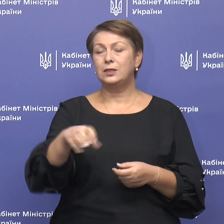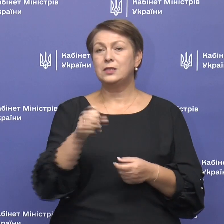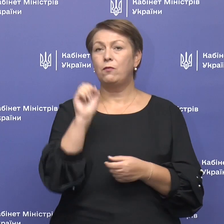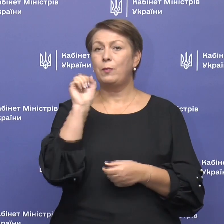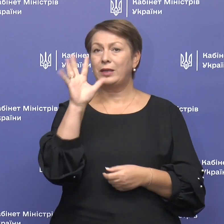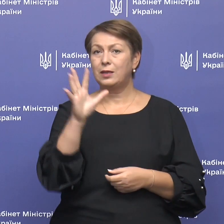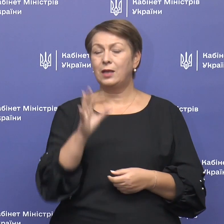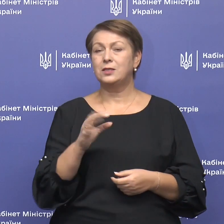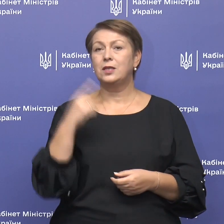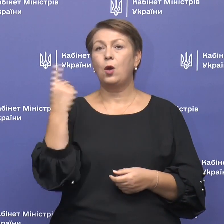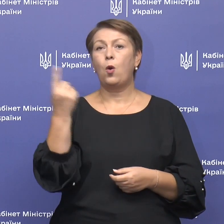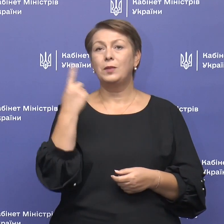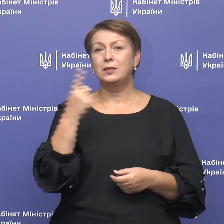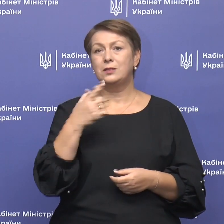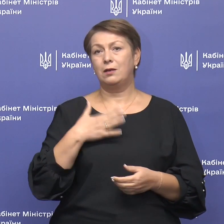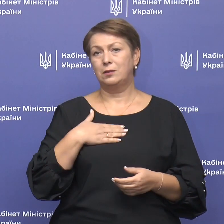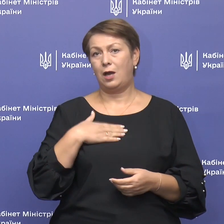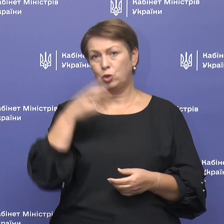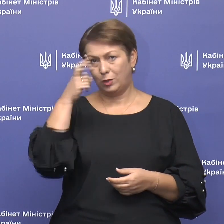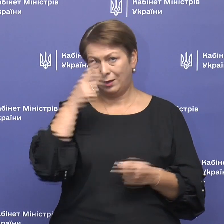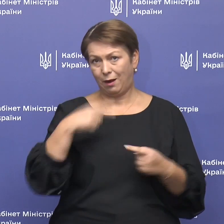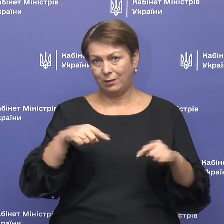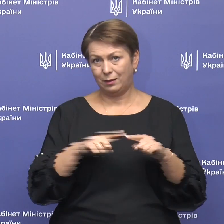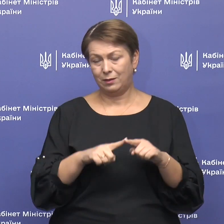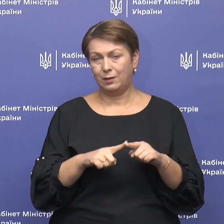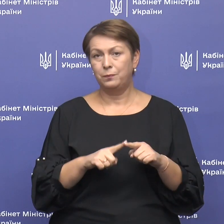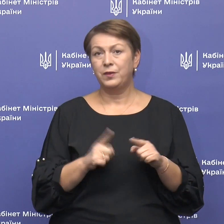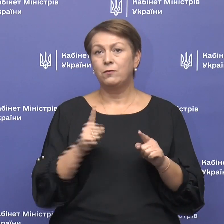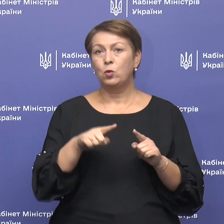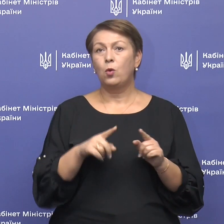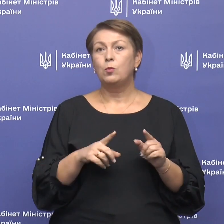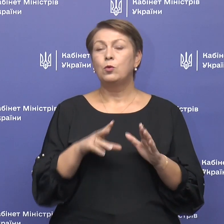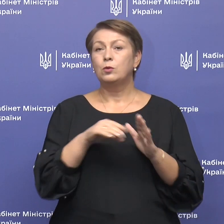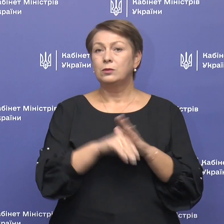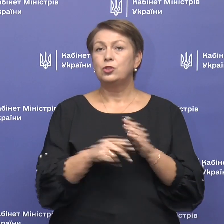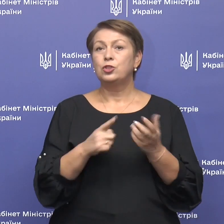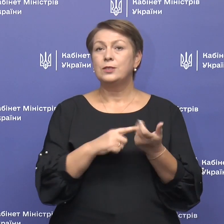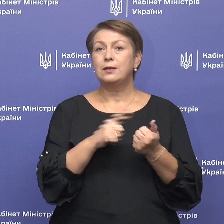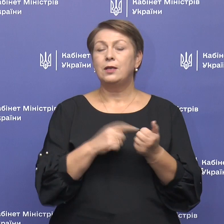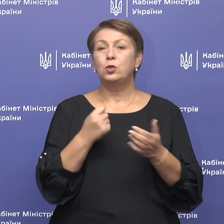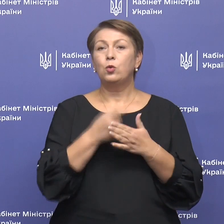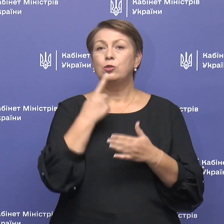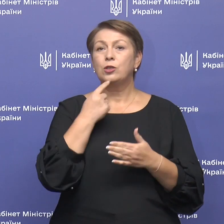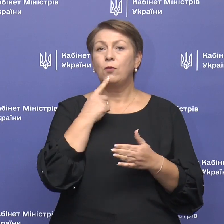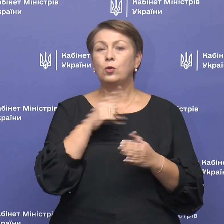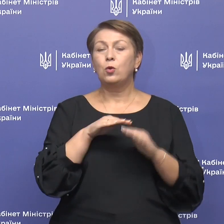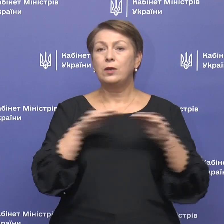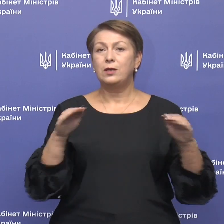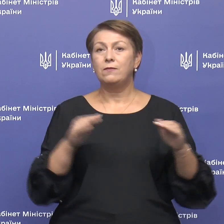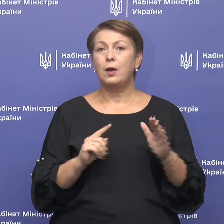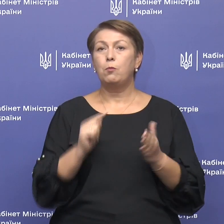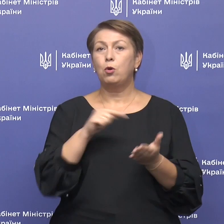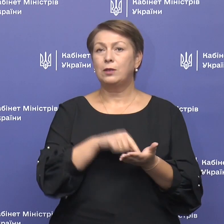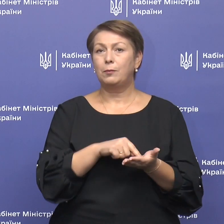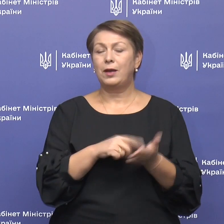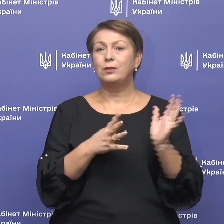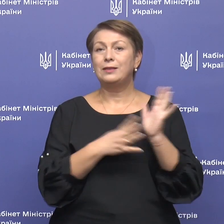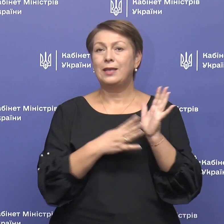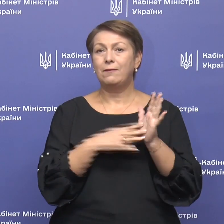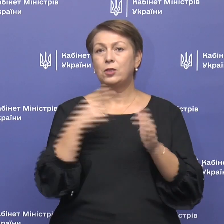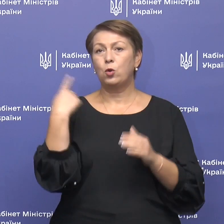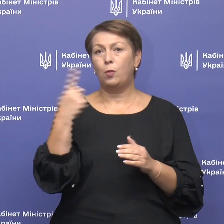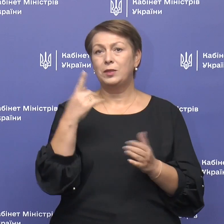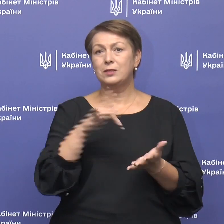областях нашої країни. У тому числі до червоного рівня епідемічної небезпеки потрапляють 9 обласних